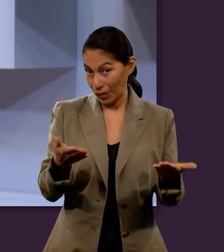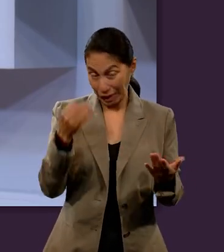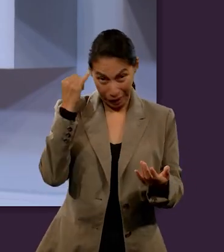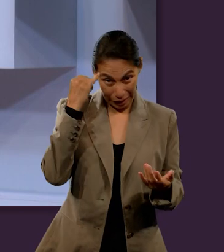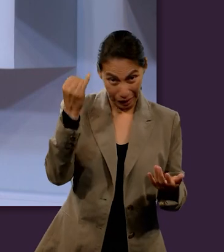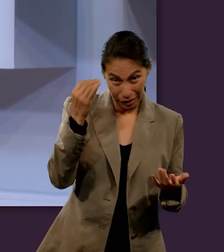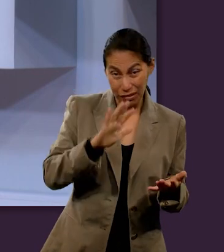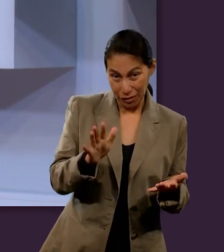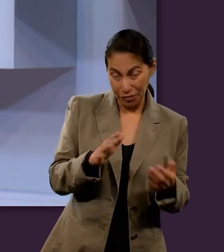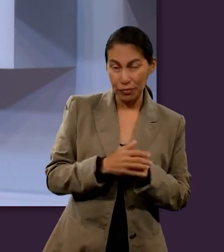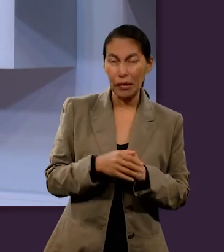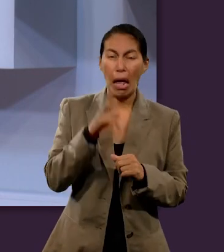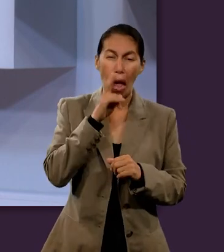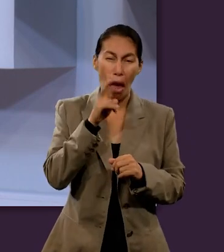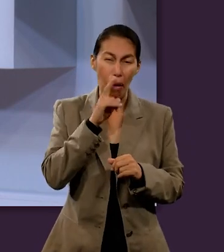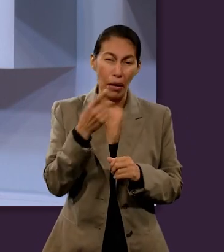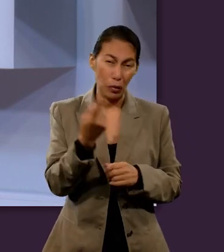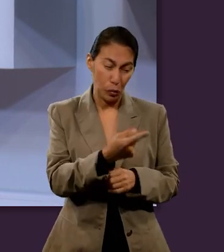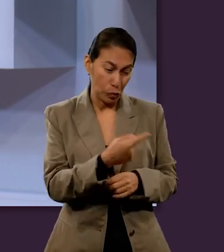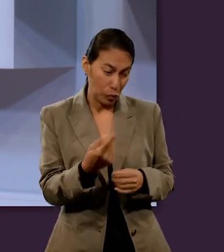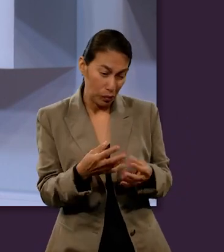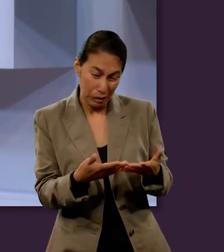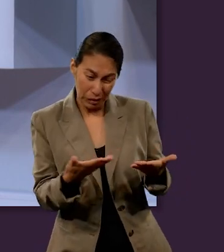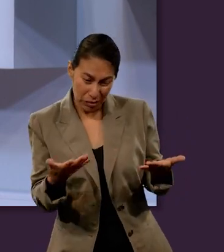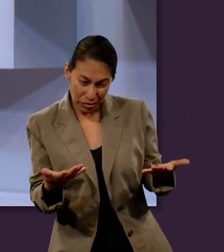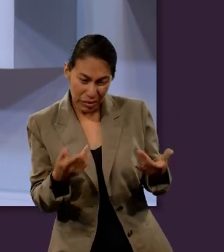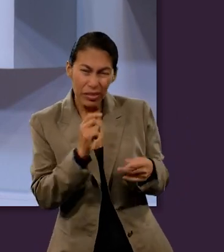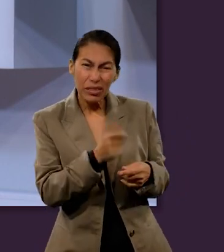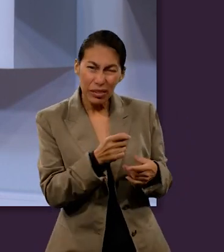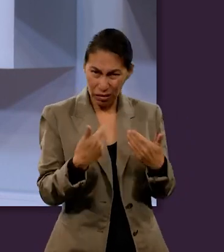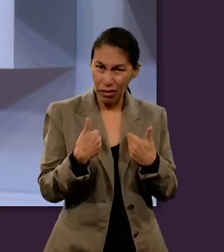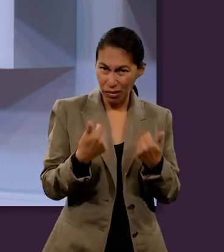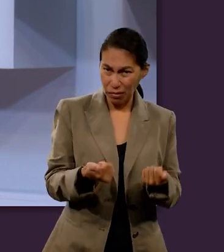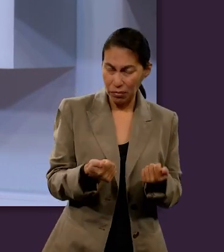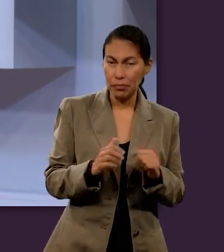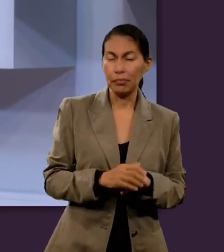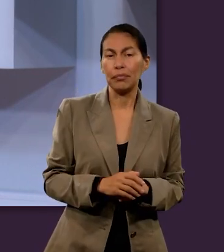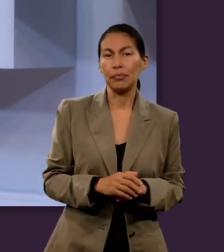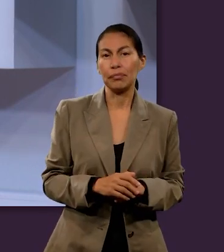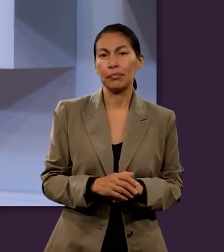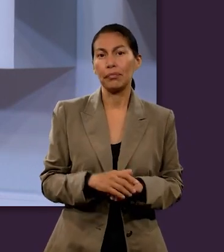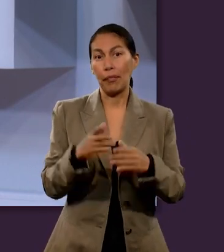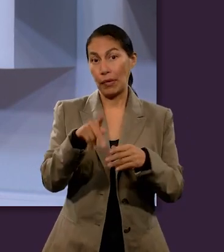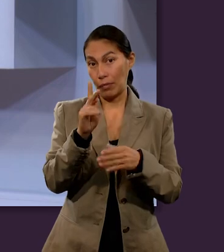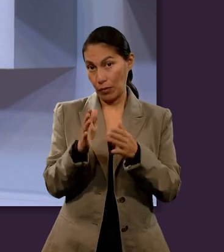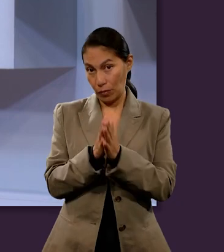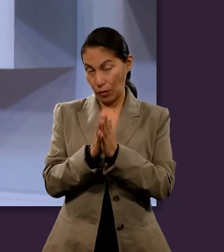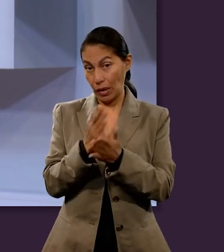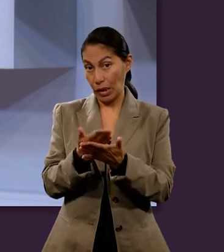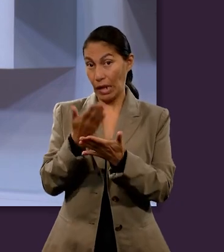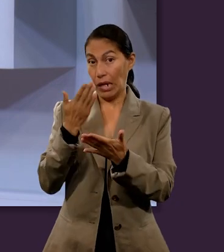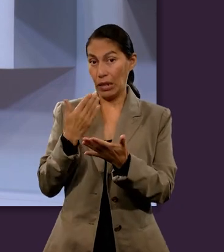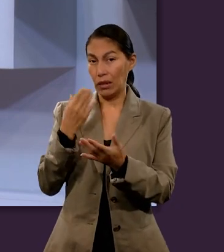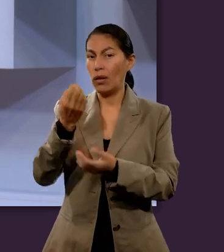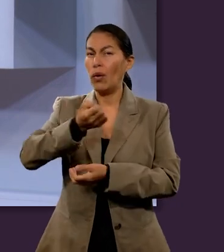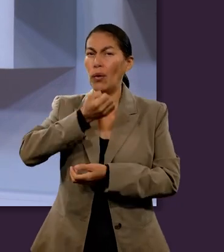que tenemos estas ideas, vamos a ver si a partir de ellas podemos desmenuzar correctamente el tema. Pero antes, gustaría que